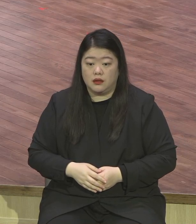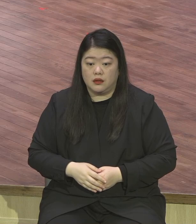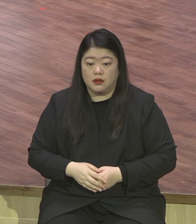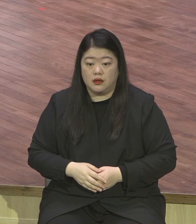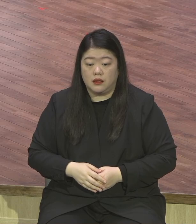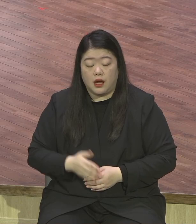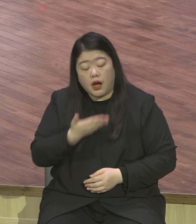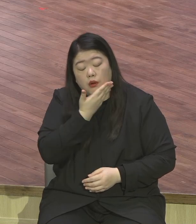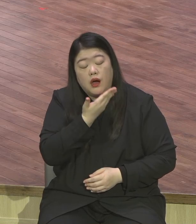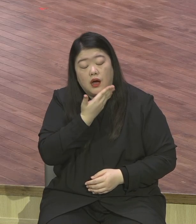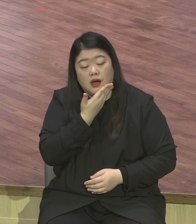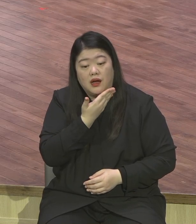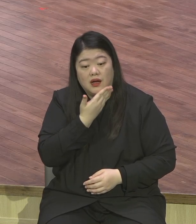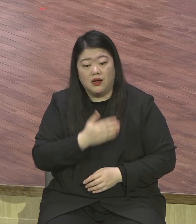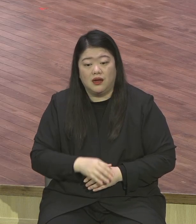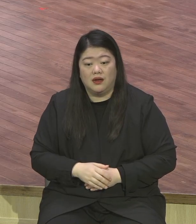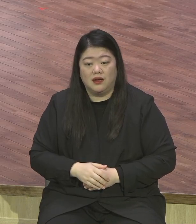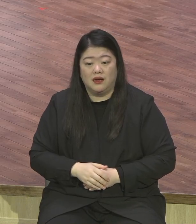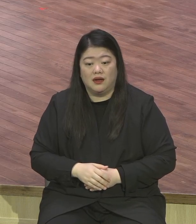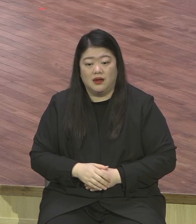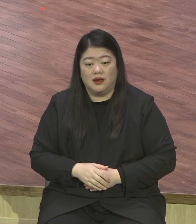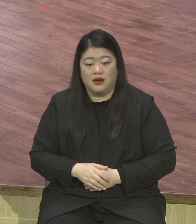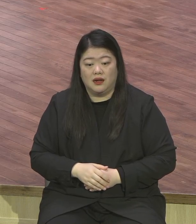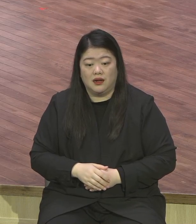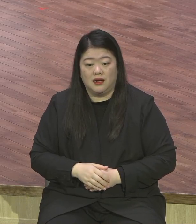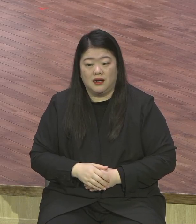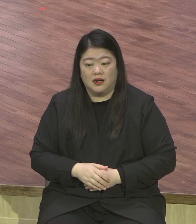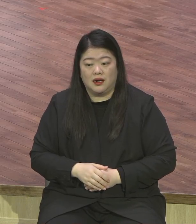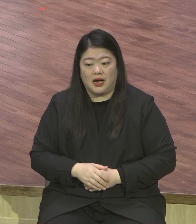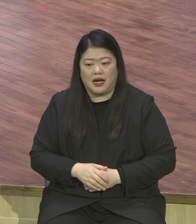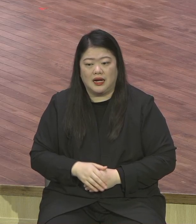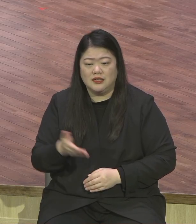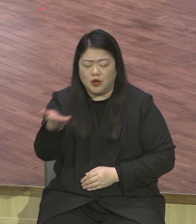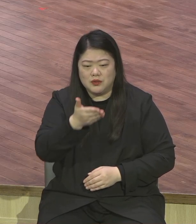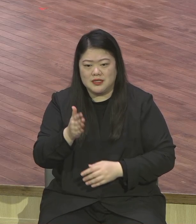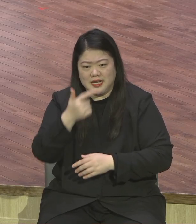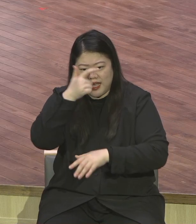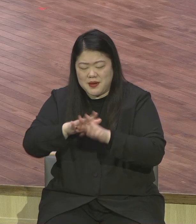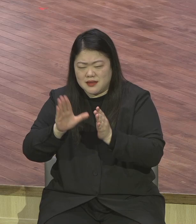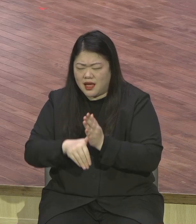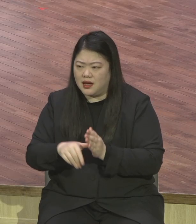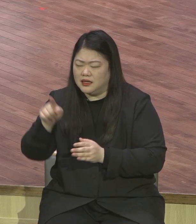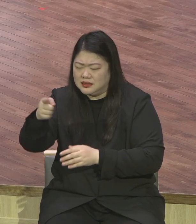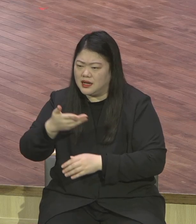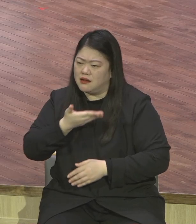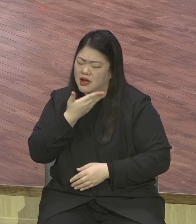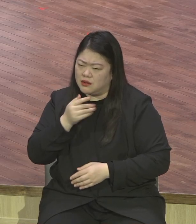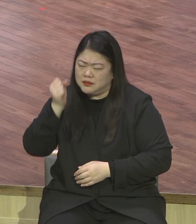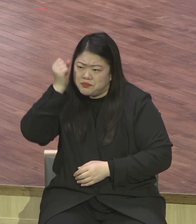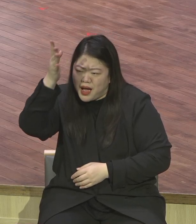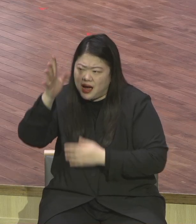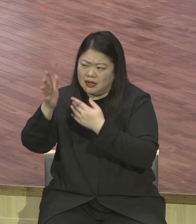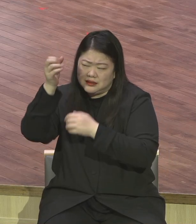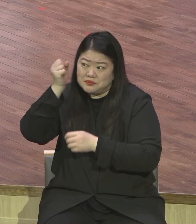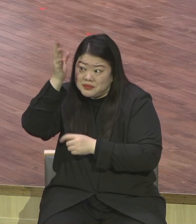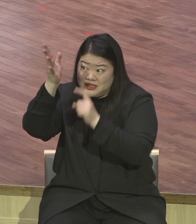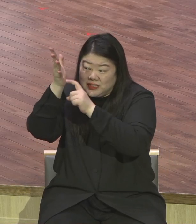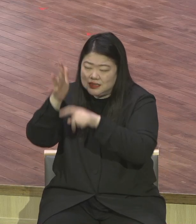사단에게 그렇게 속고 있으면 정신 바짝 차려야지 아멘 말씀을요 여러분 삶 속에